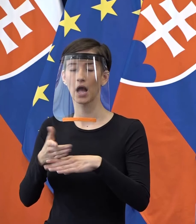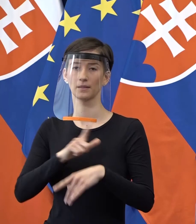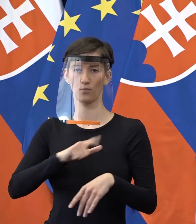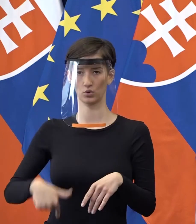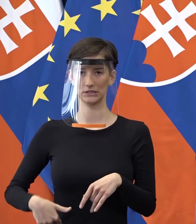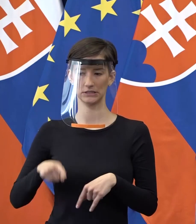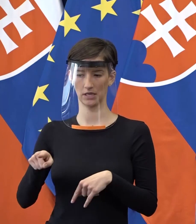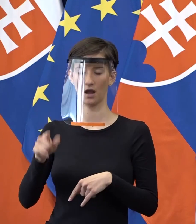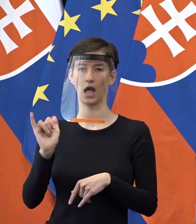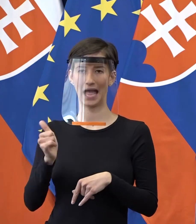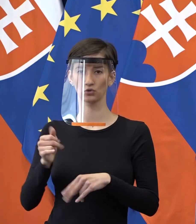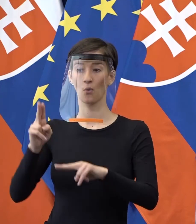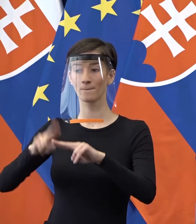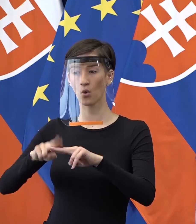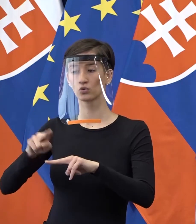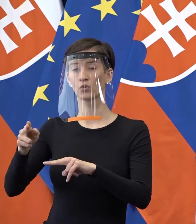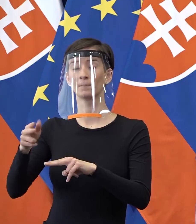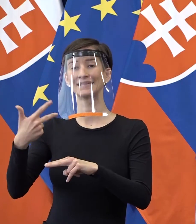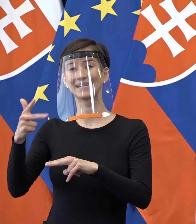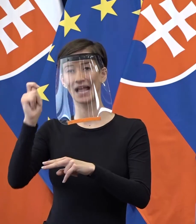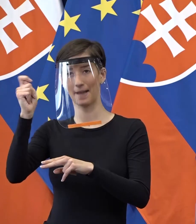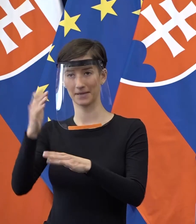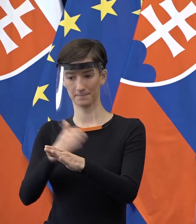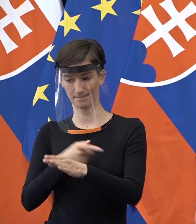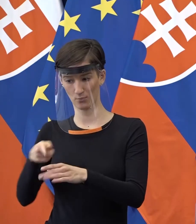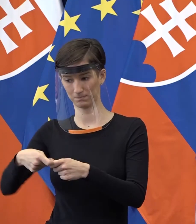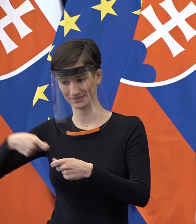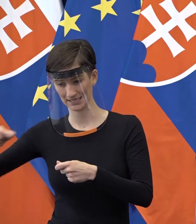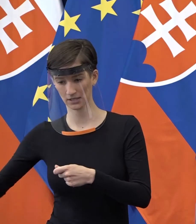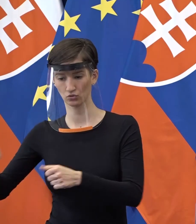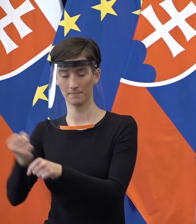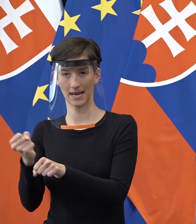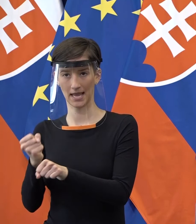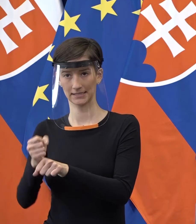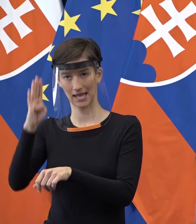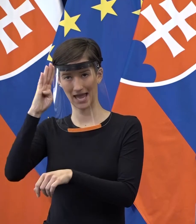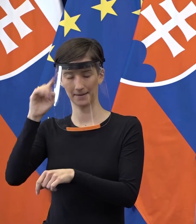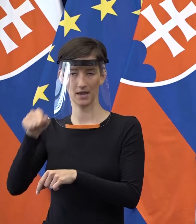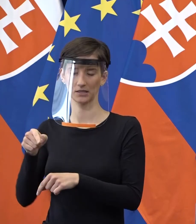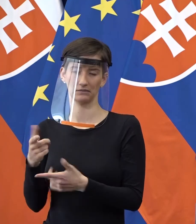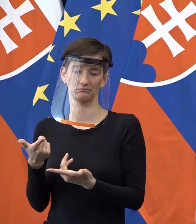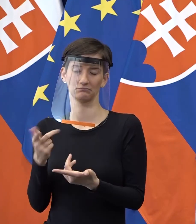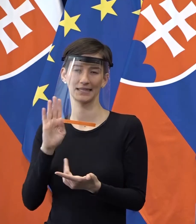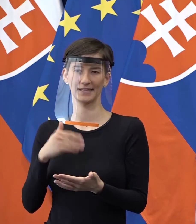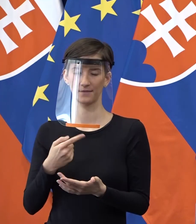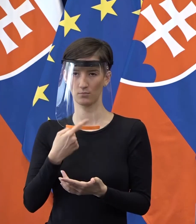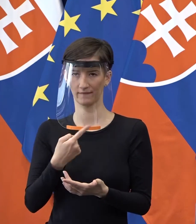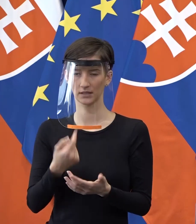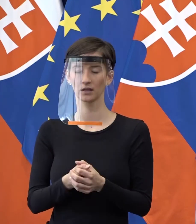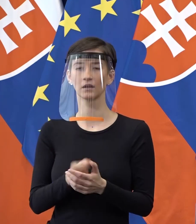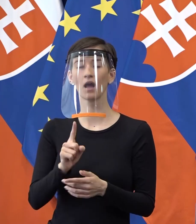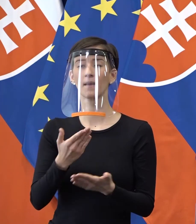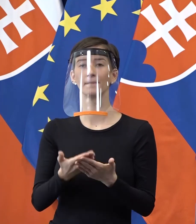príslušníkom policajného zboru. My vidíme dnes, že veľmi, veľmi táto pomoc nám pomáha napríklad v osadách, kde práve